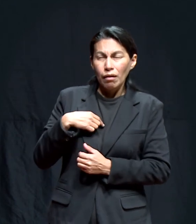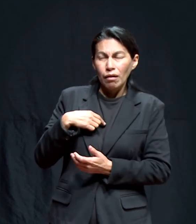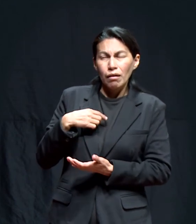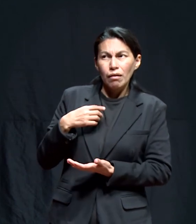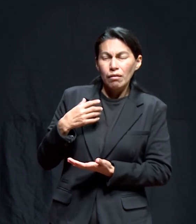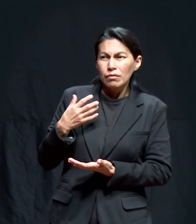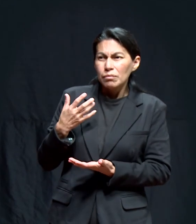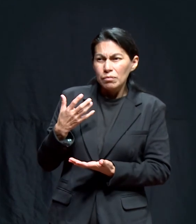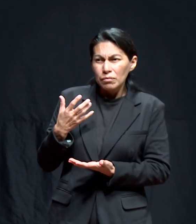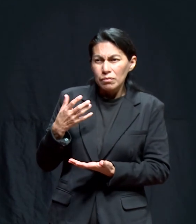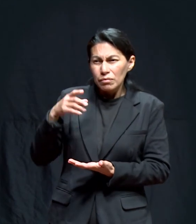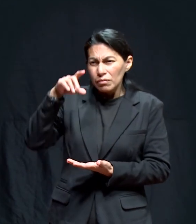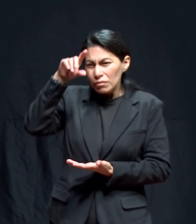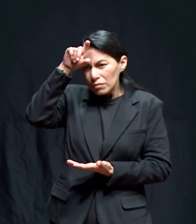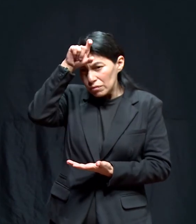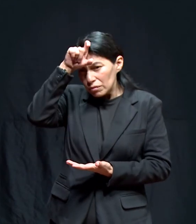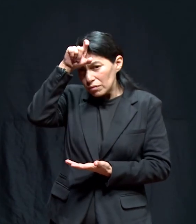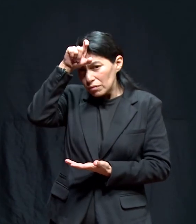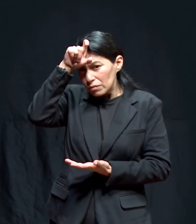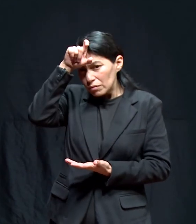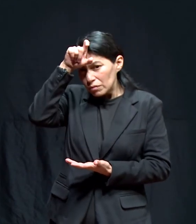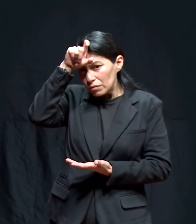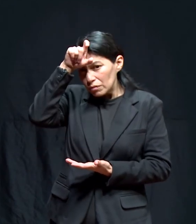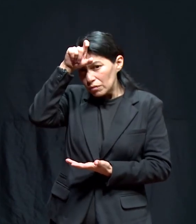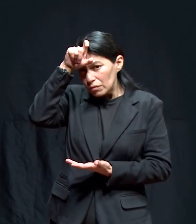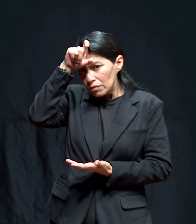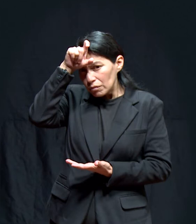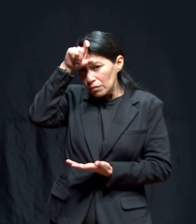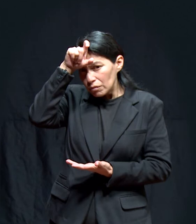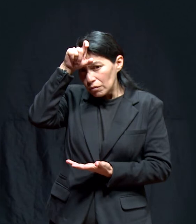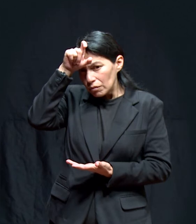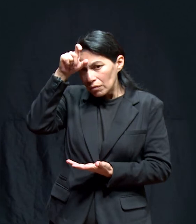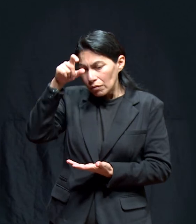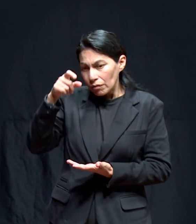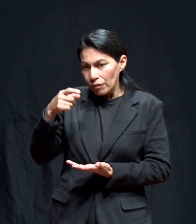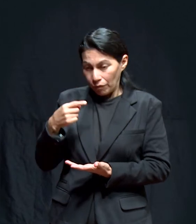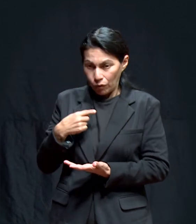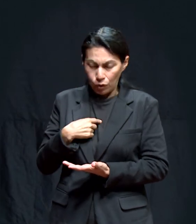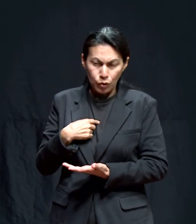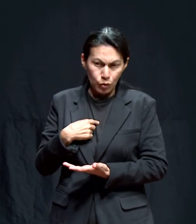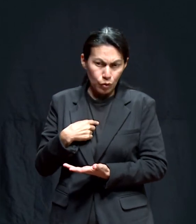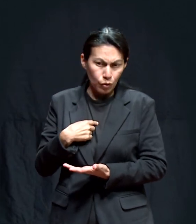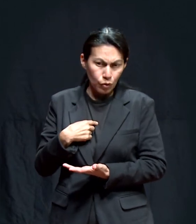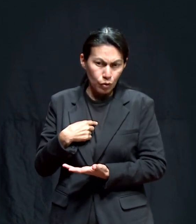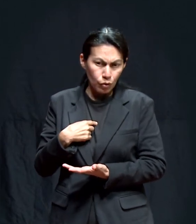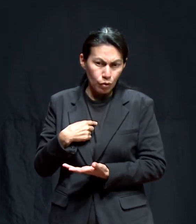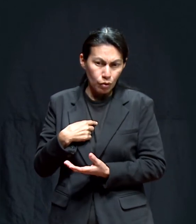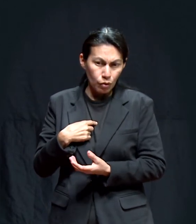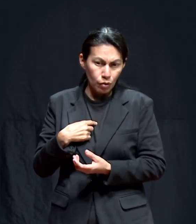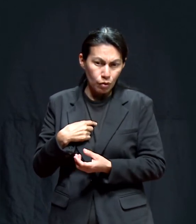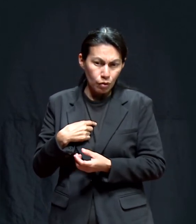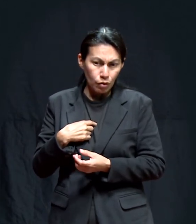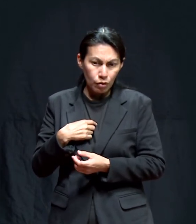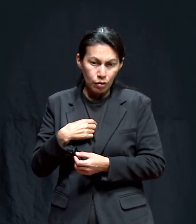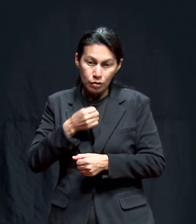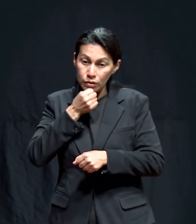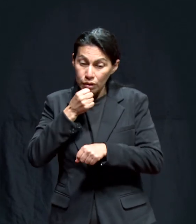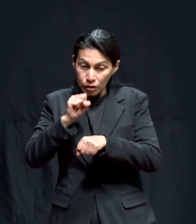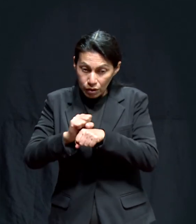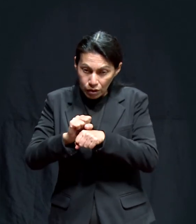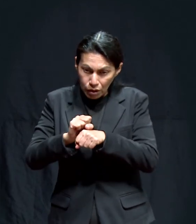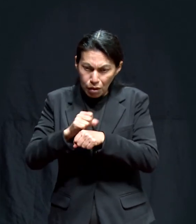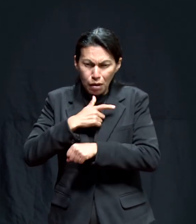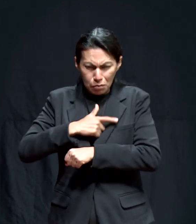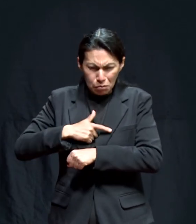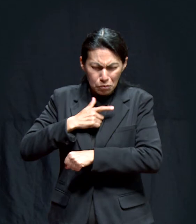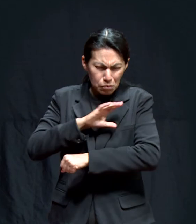Y yo me quedé en ese momento. ¿Cómo? Una, porque yo apreciaba mucho a su secretaria.